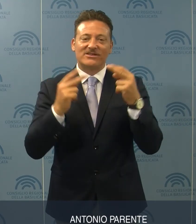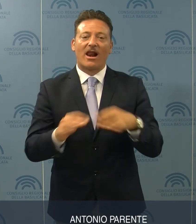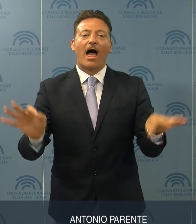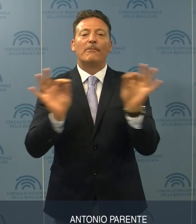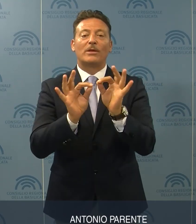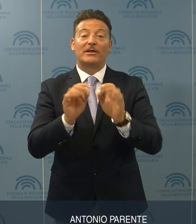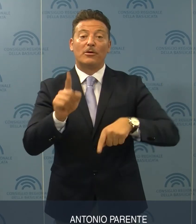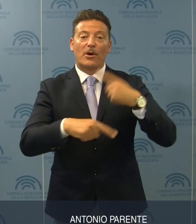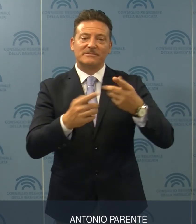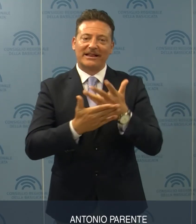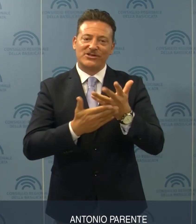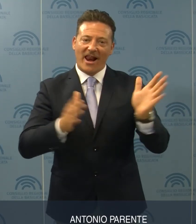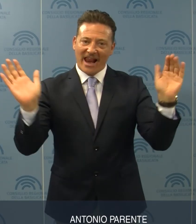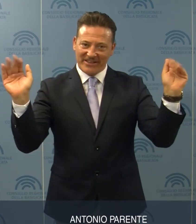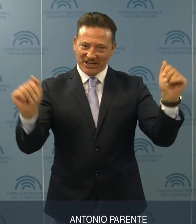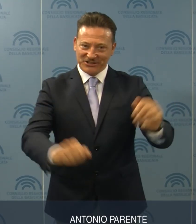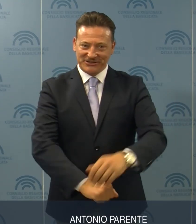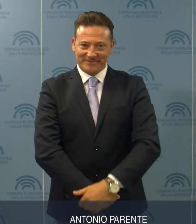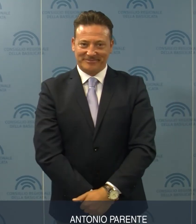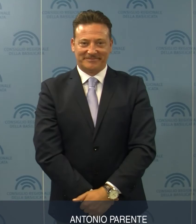'appuntamento e per la prossima edizione.